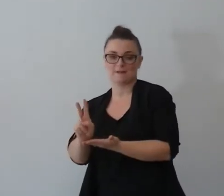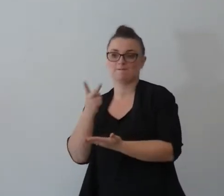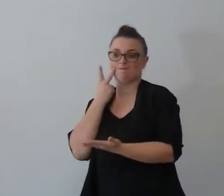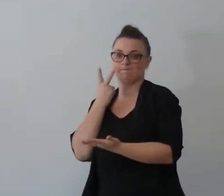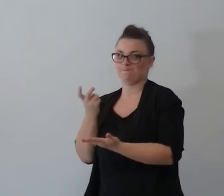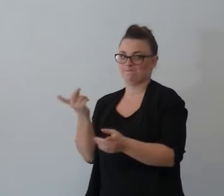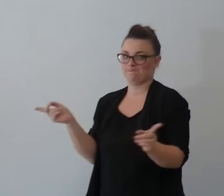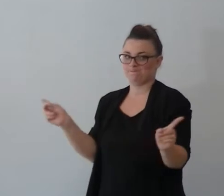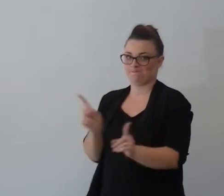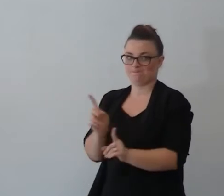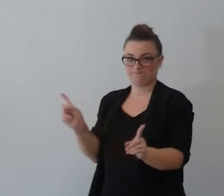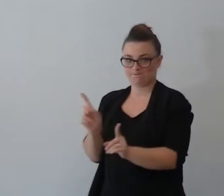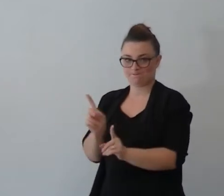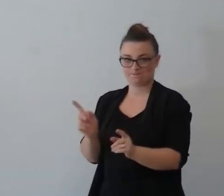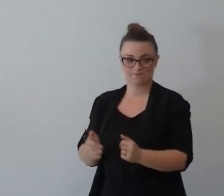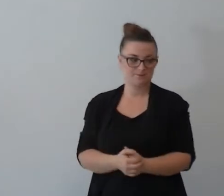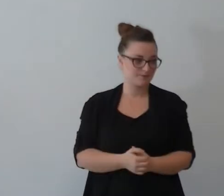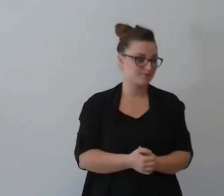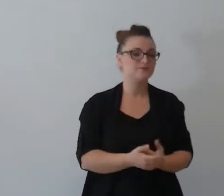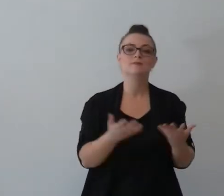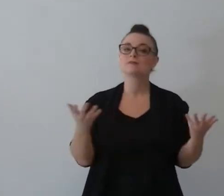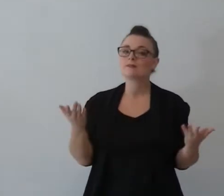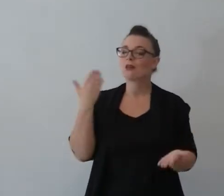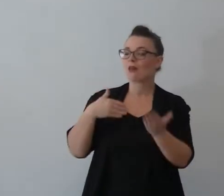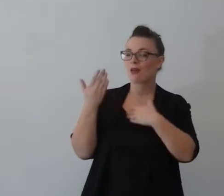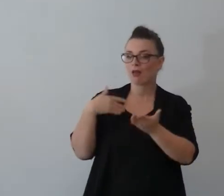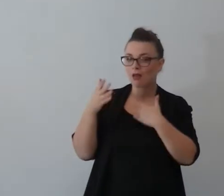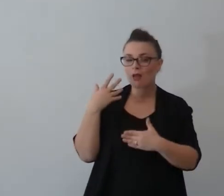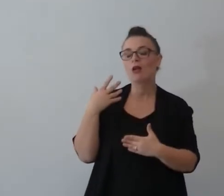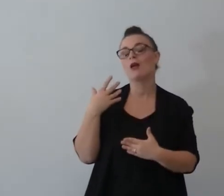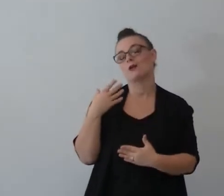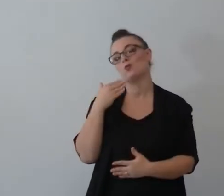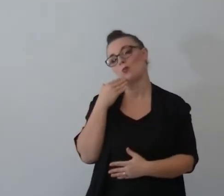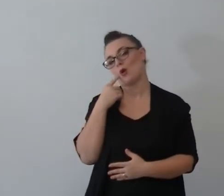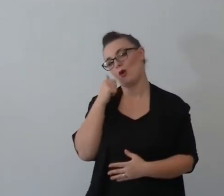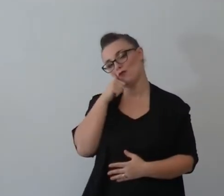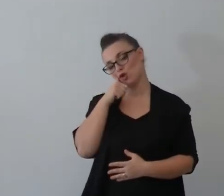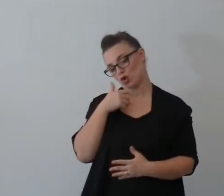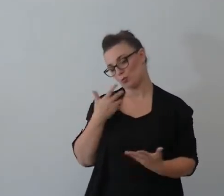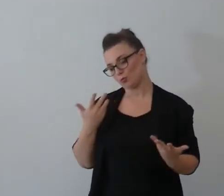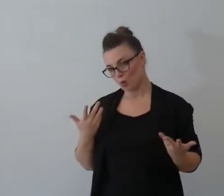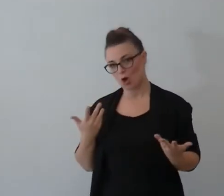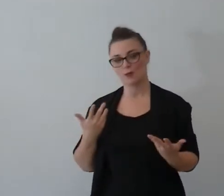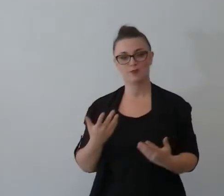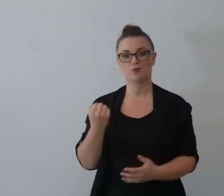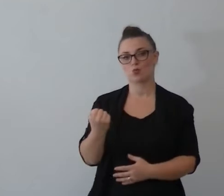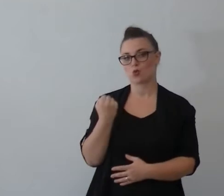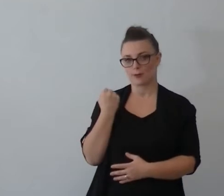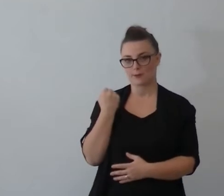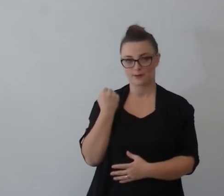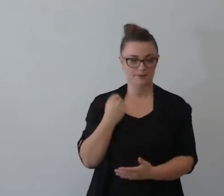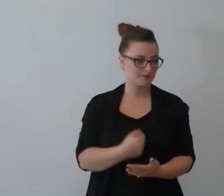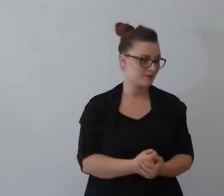nel patrimonio gli uomini all'epoca hanno cominciato ad approfittarsene allora che cosa facevano? quando